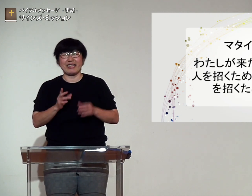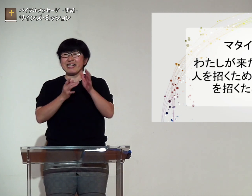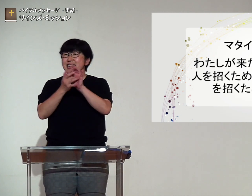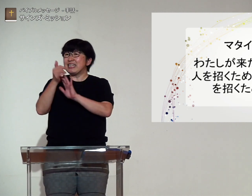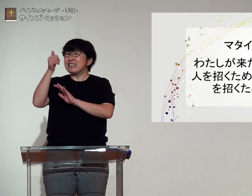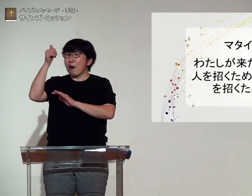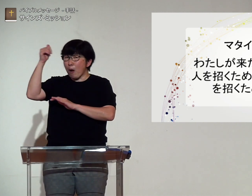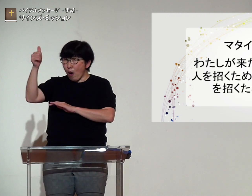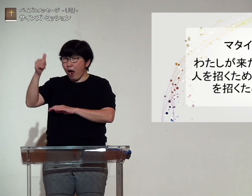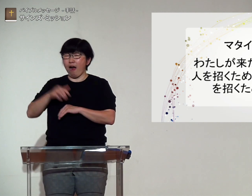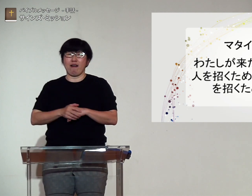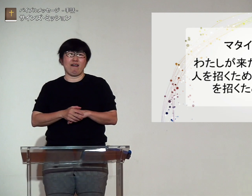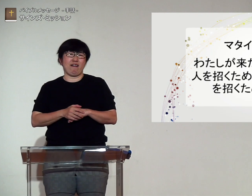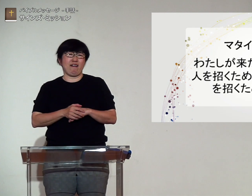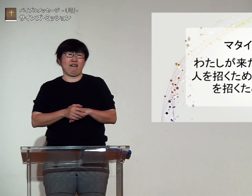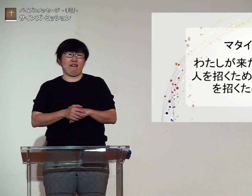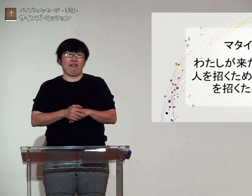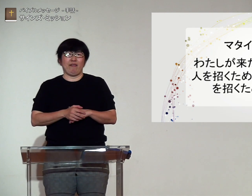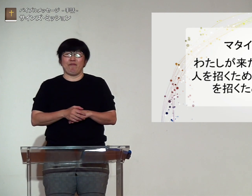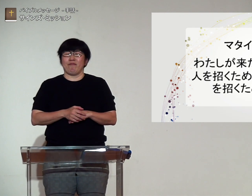このようにイエス様は